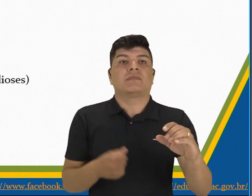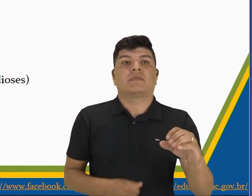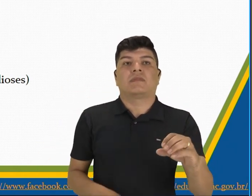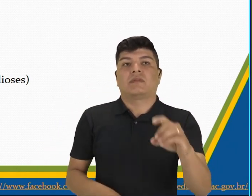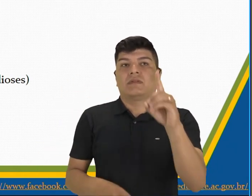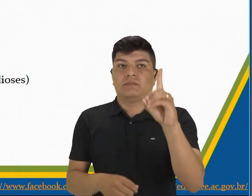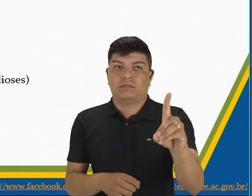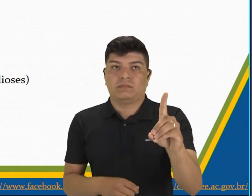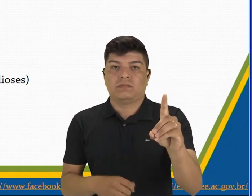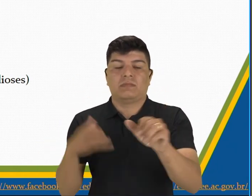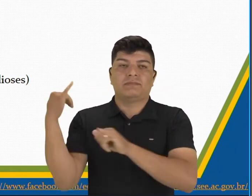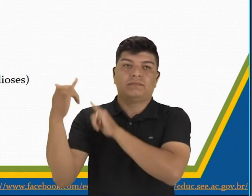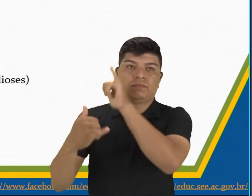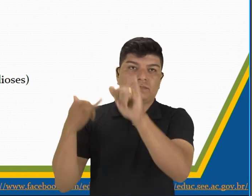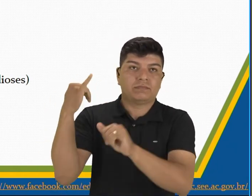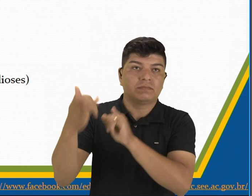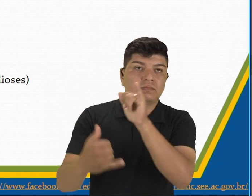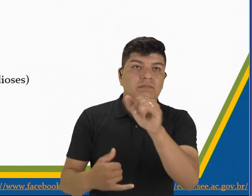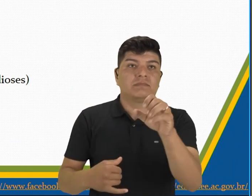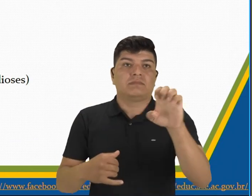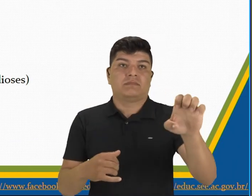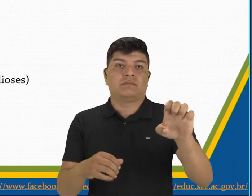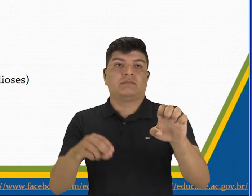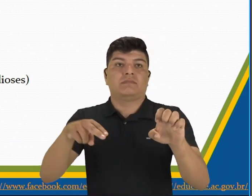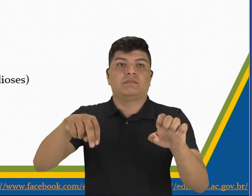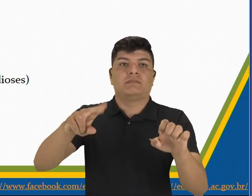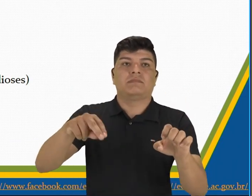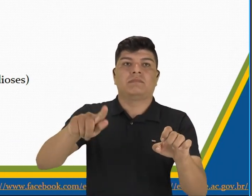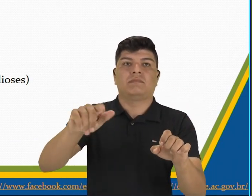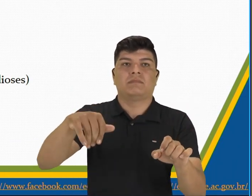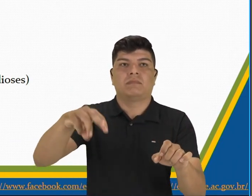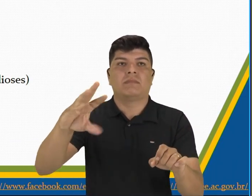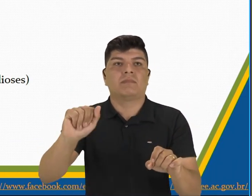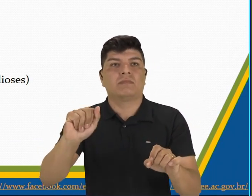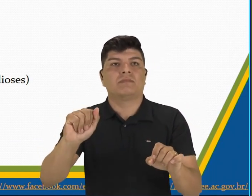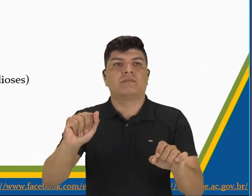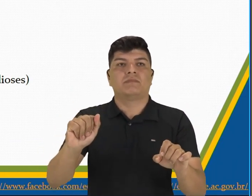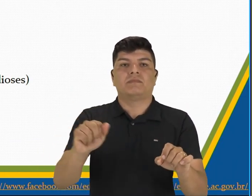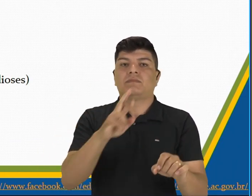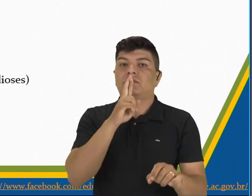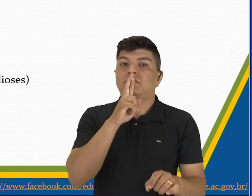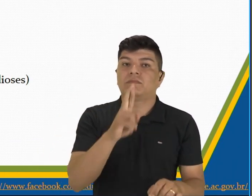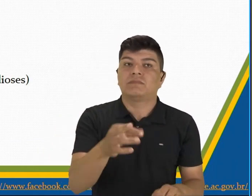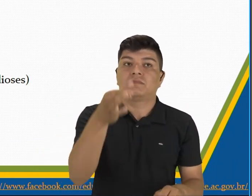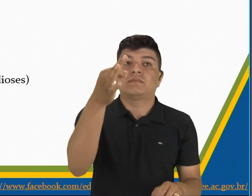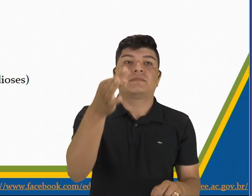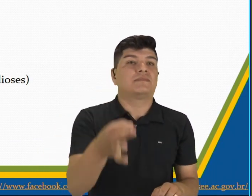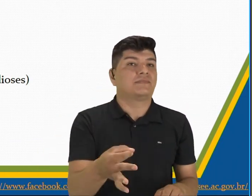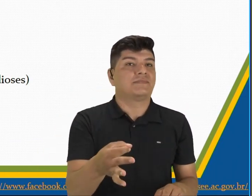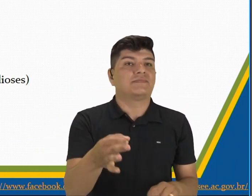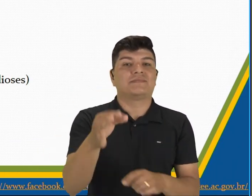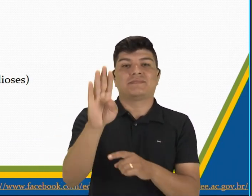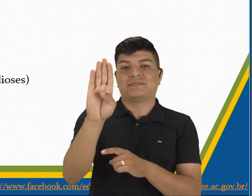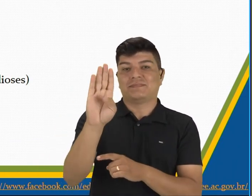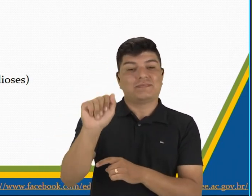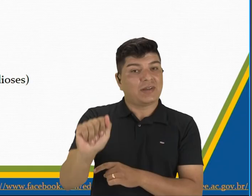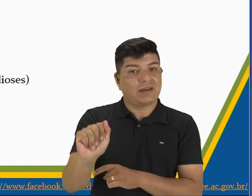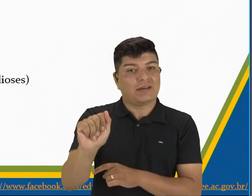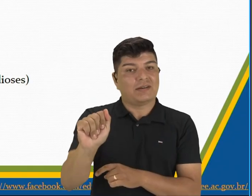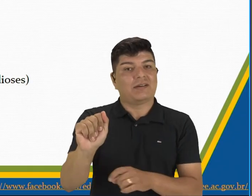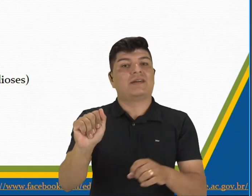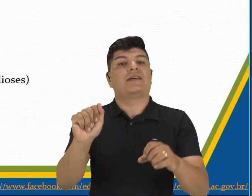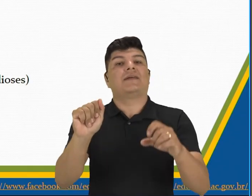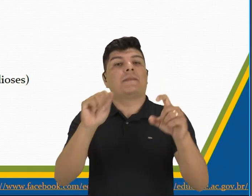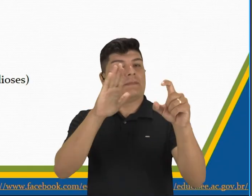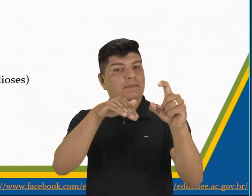Alternativa D. La leyenda. Alternativa E. Ninguna. Y nuestra alternativa es la alternativa A.